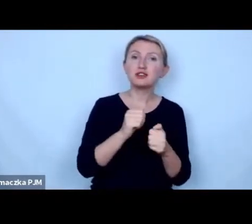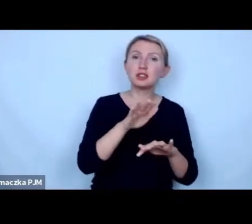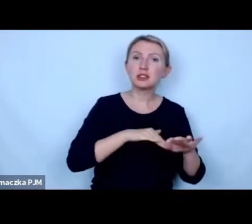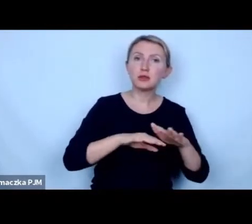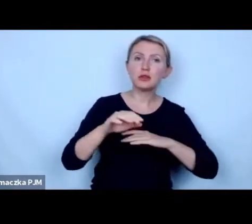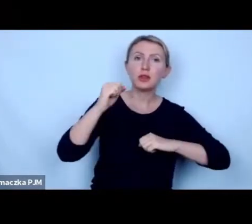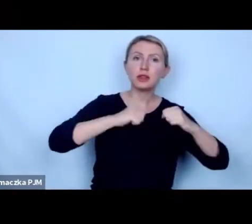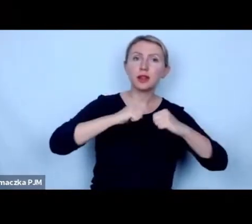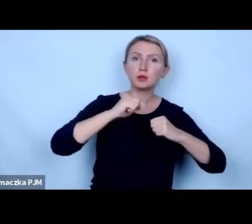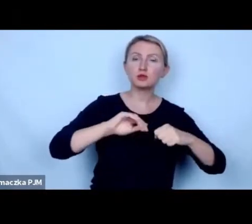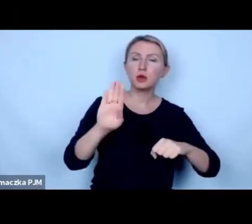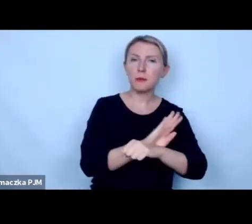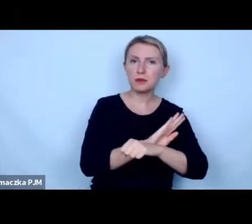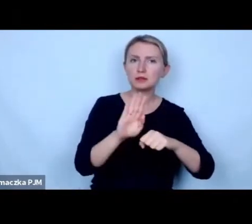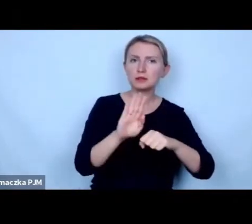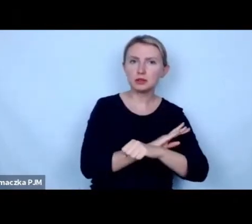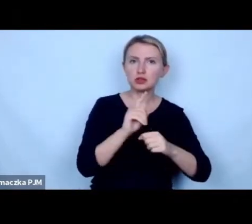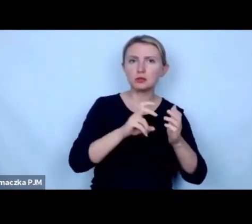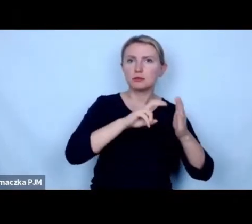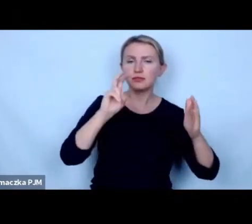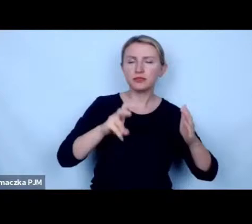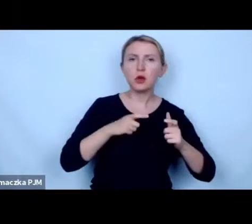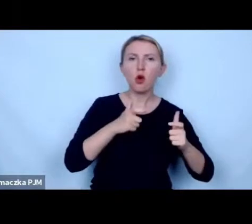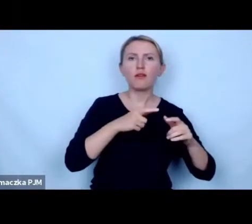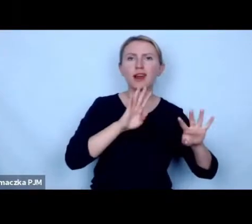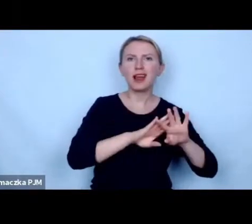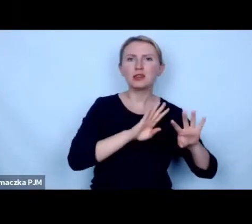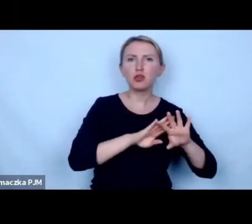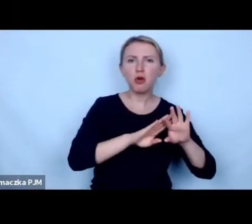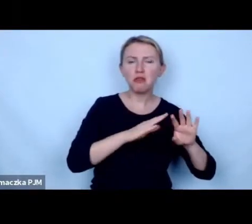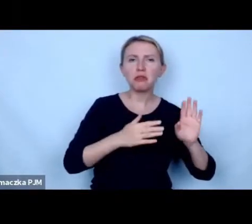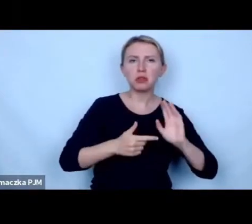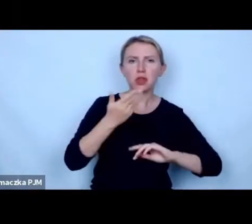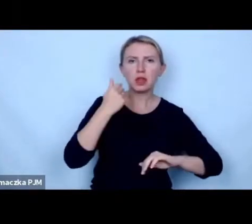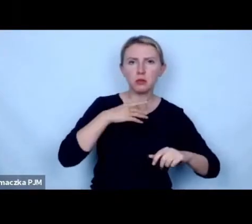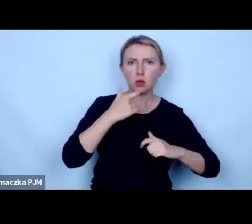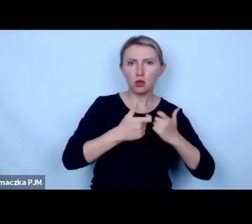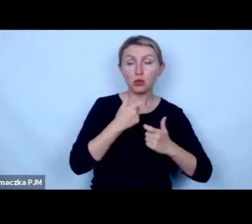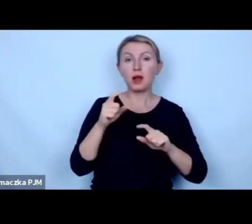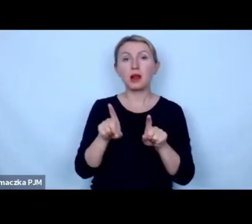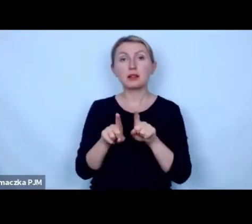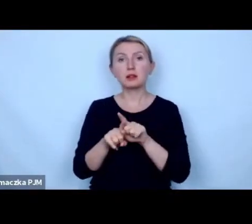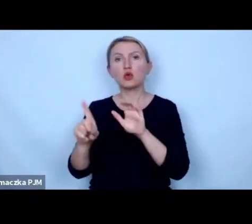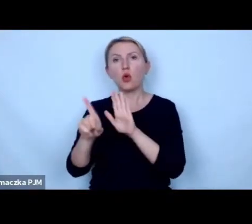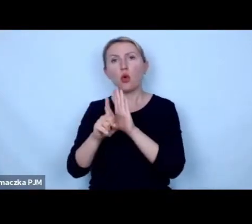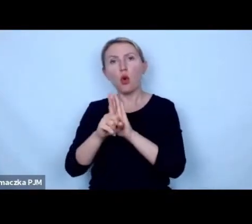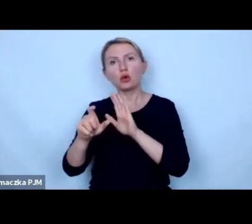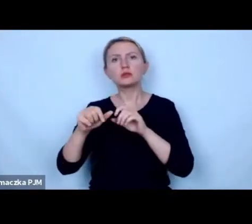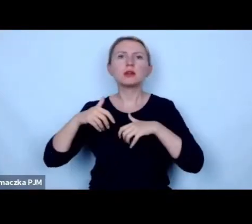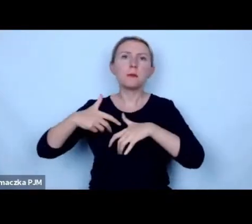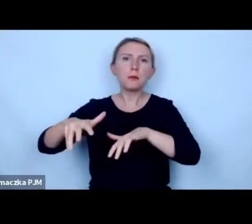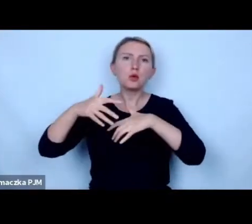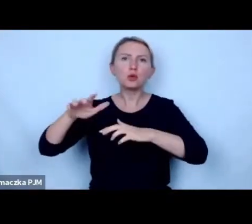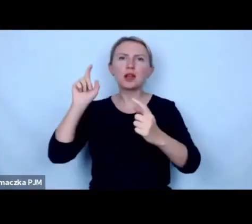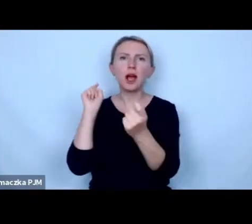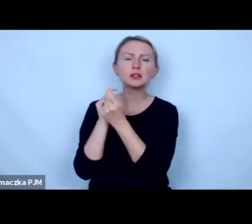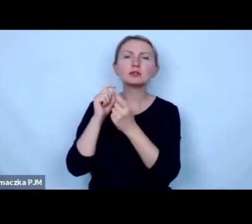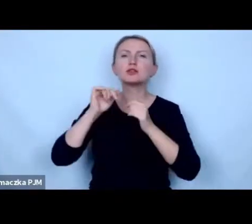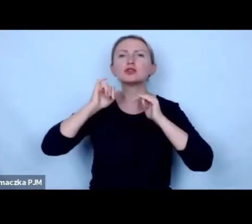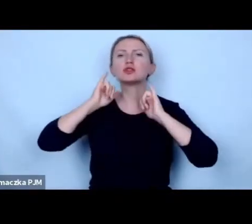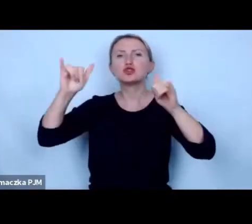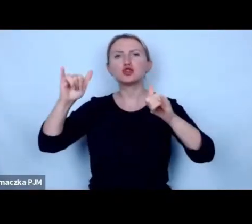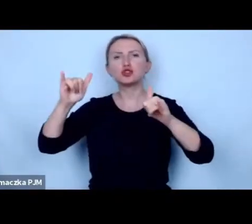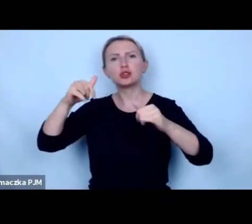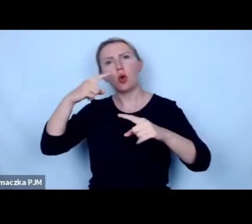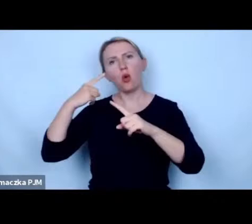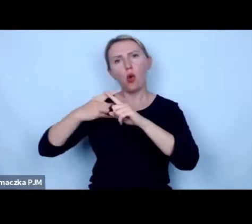negocjuję z biznesem o to, żeby odejść od chowu klatkowego co robiłam kiedyś a jednocześnie chodzę na protesty gdzie bardzo głośno wykrzykuję hasła znacznie